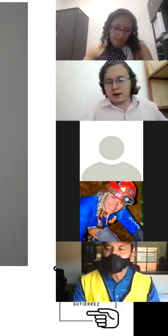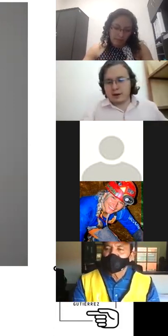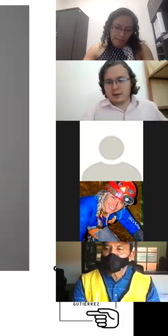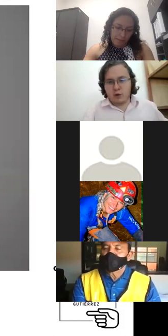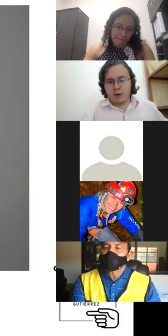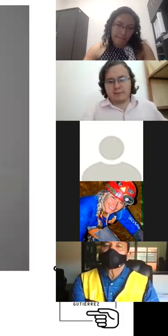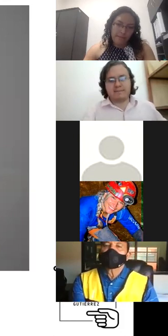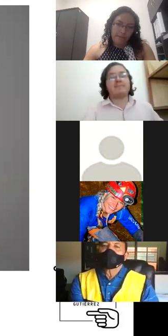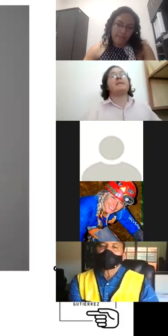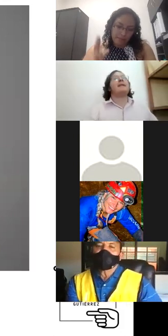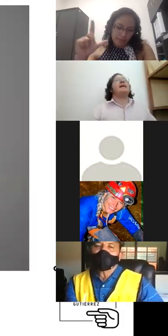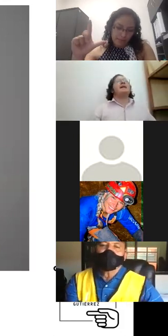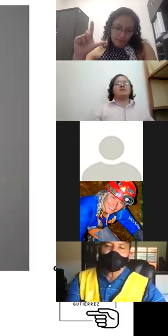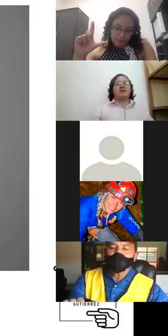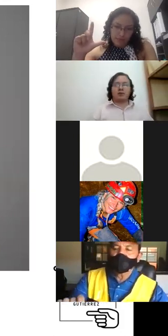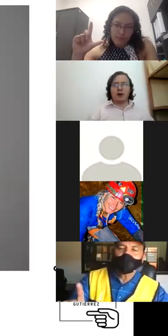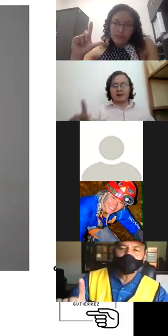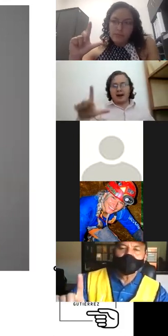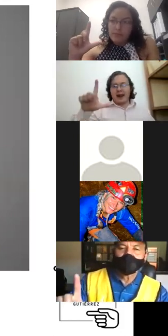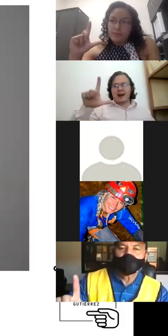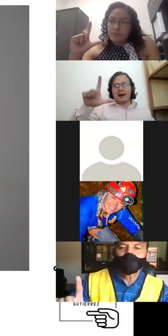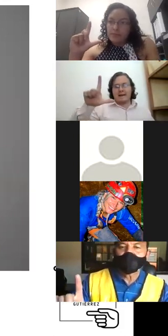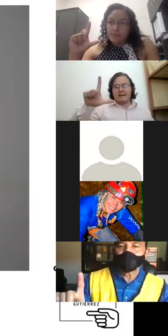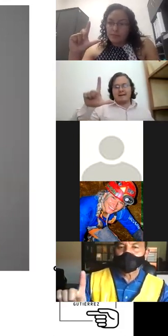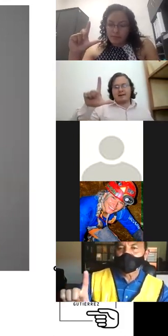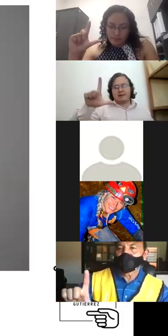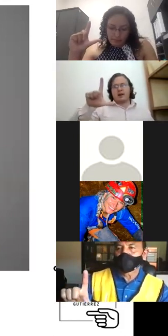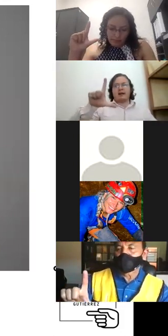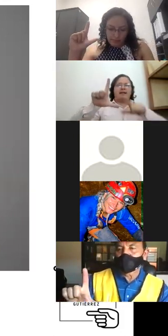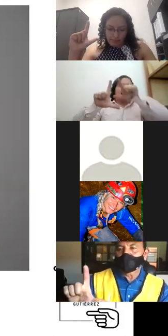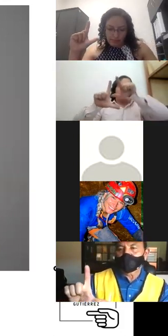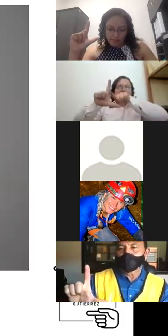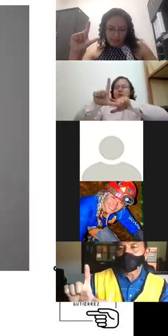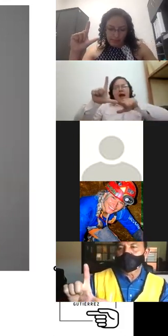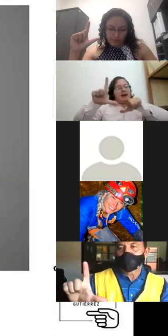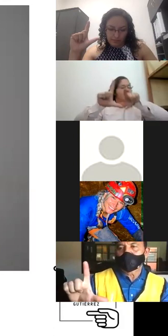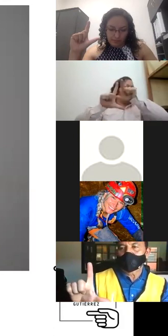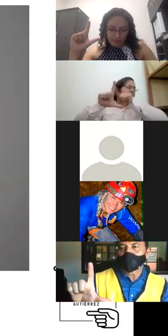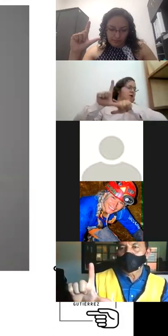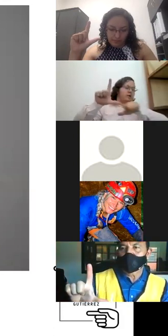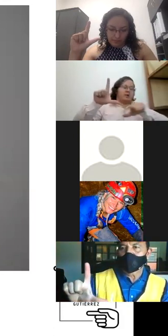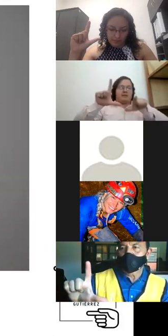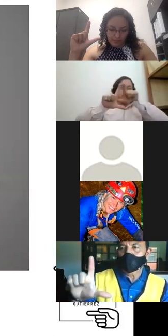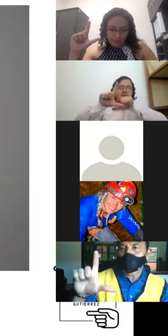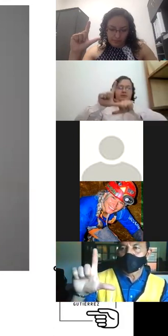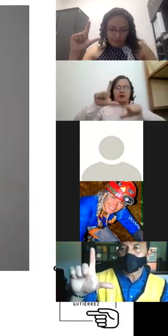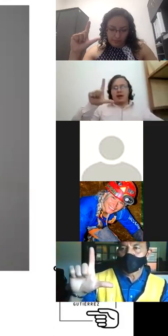muy bien seguimos con la letra L ¿sí? que es literalmente una L dibujada con nuestra mano L